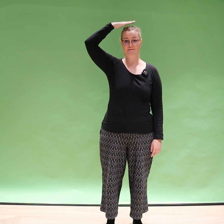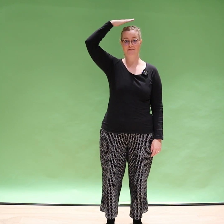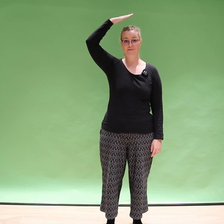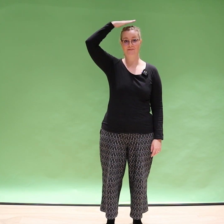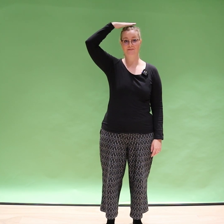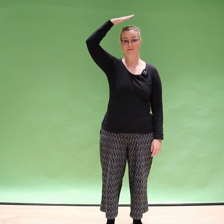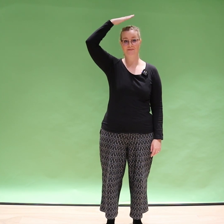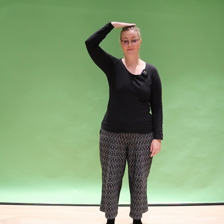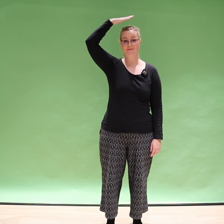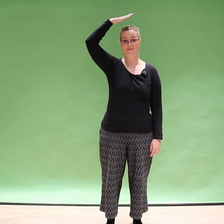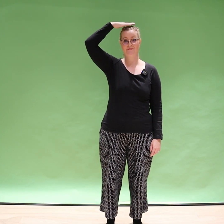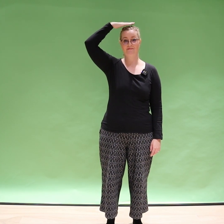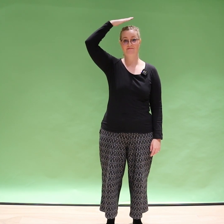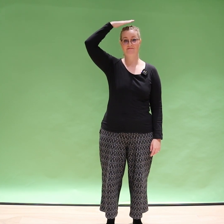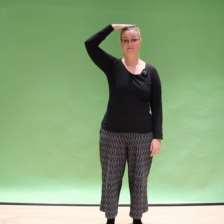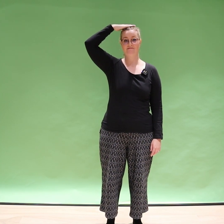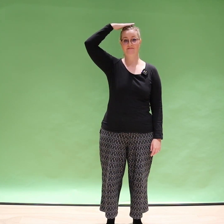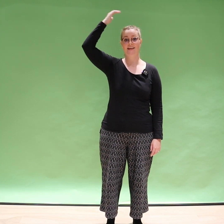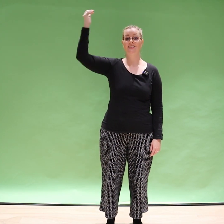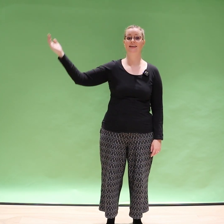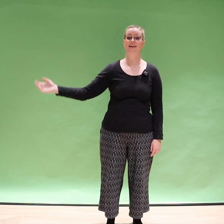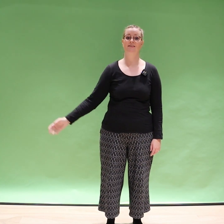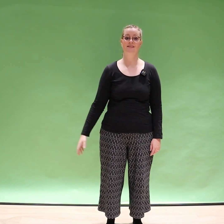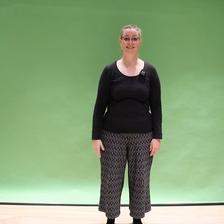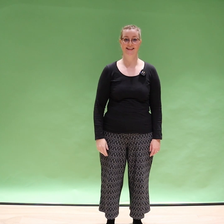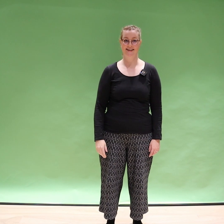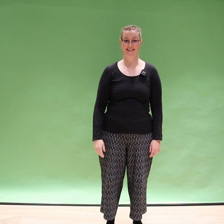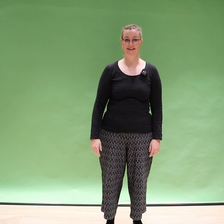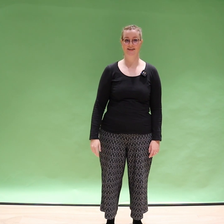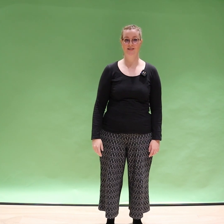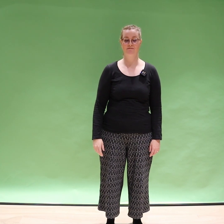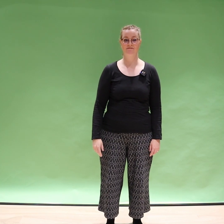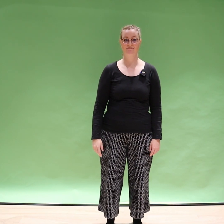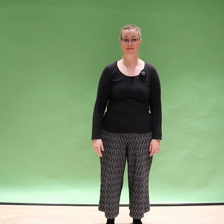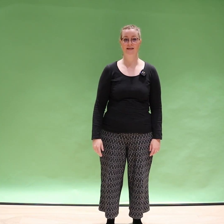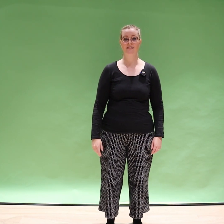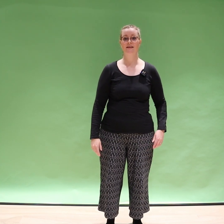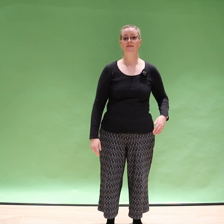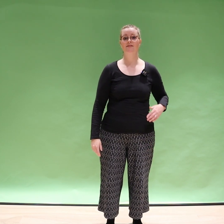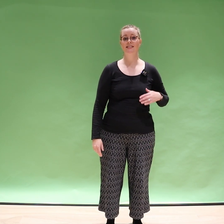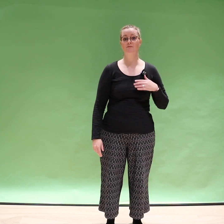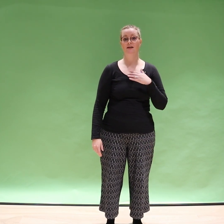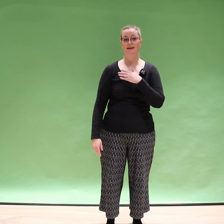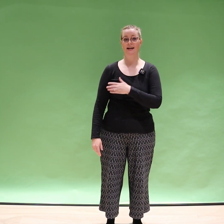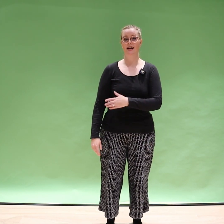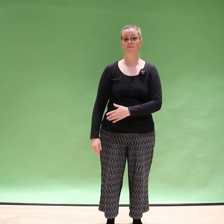ja lasketaan käsi alas. Vasemmalla kädellä